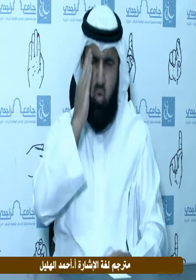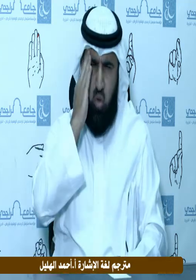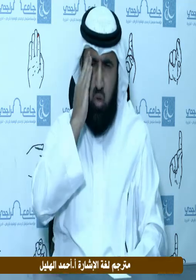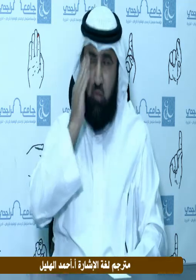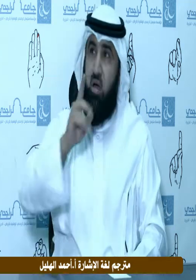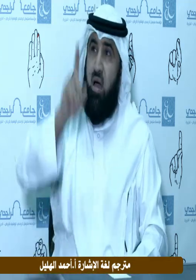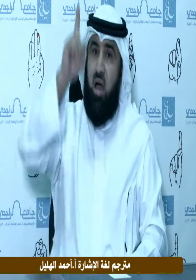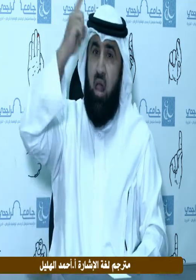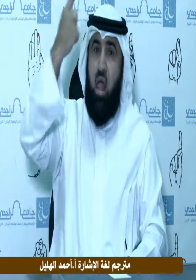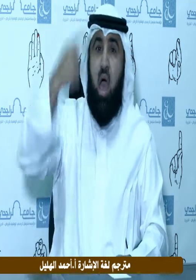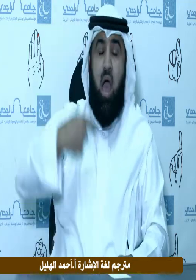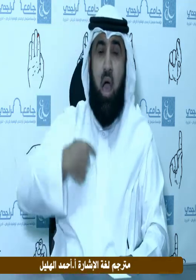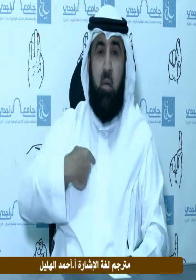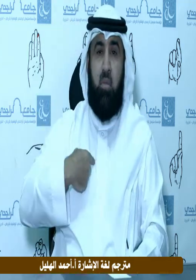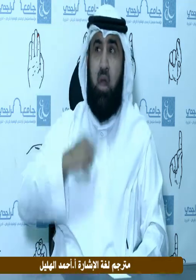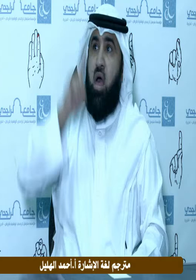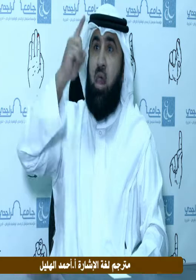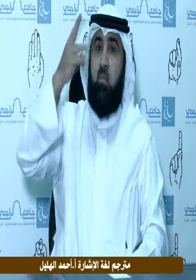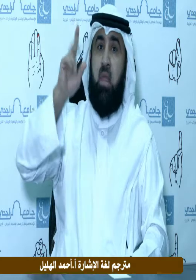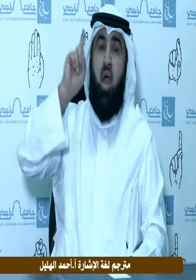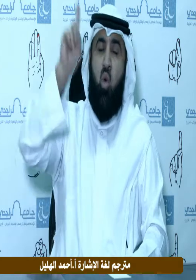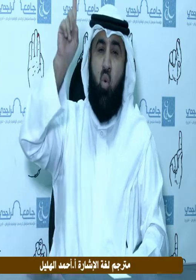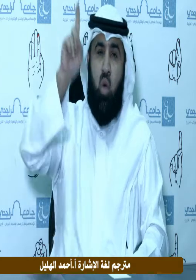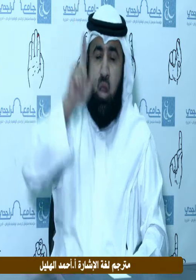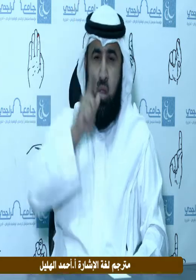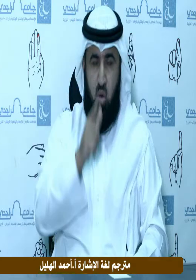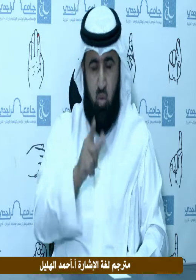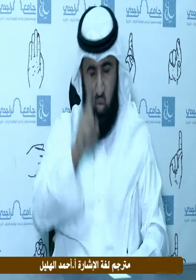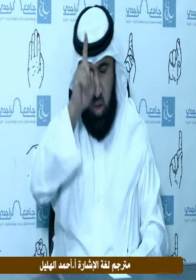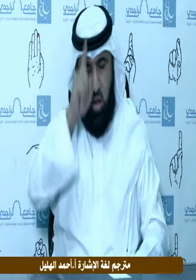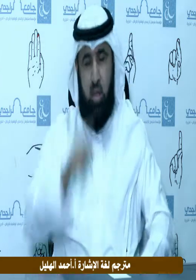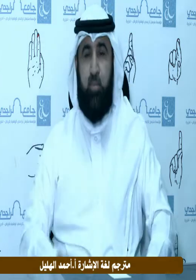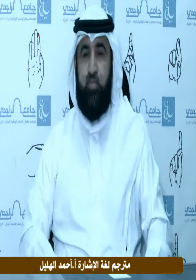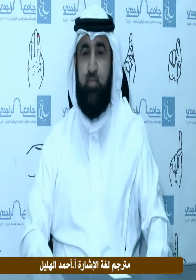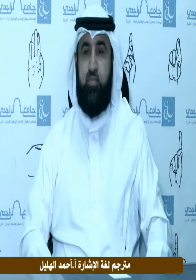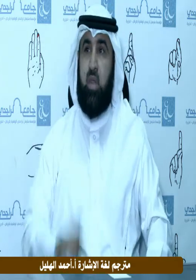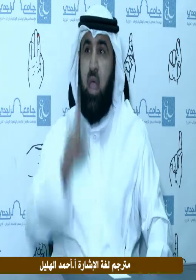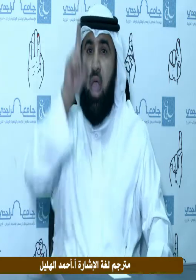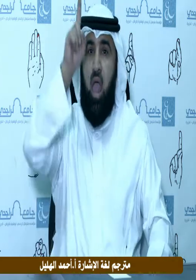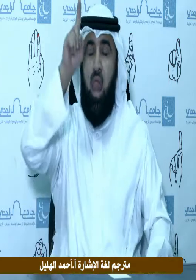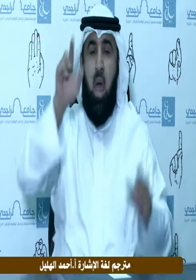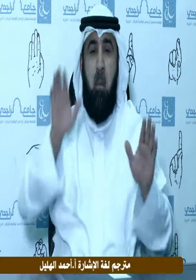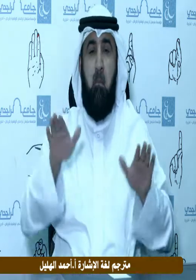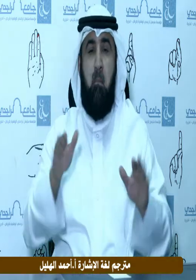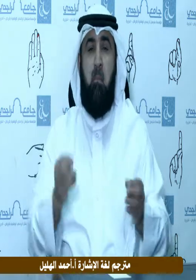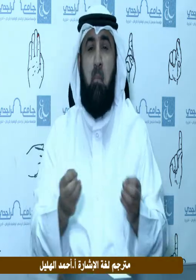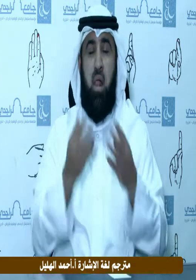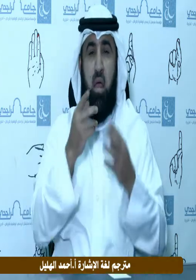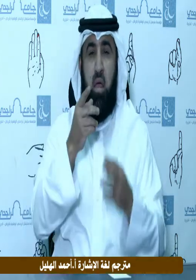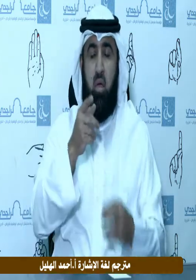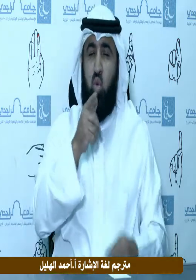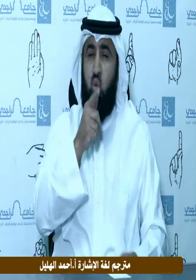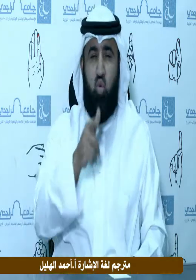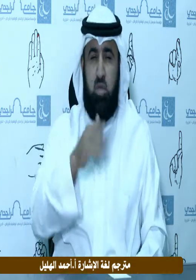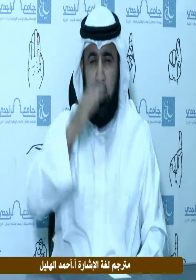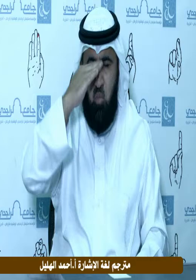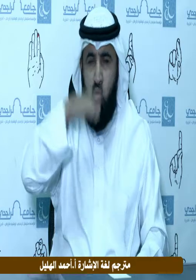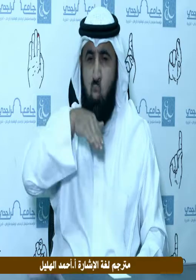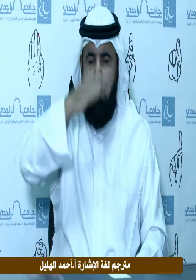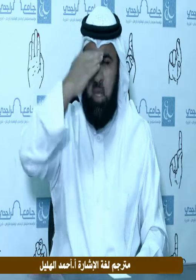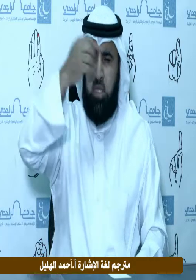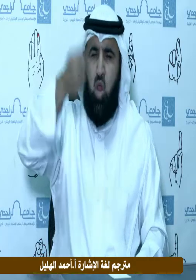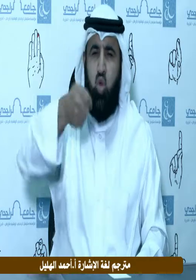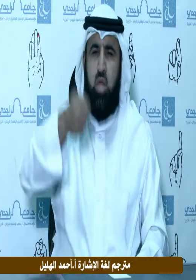أمركم بأمر بدأ فيه بنفسه فقال عز من قائل إن الله وملائكته يصلون على